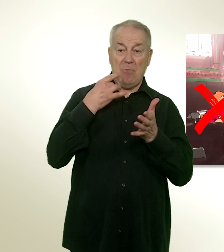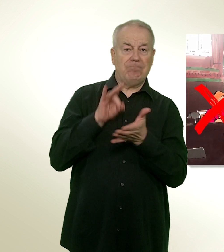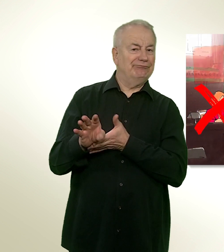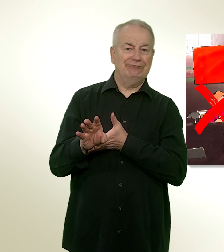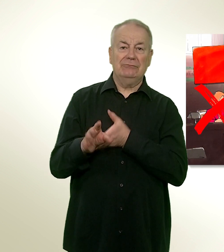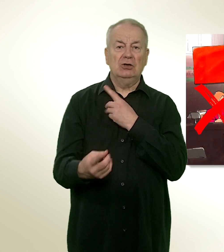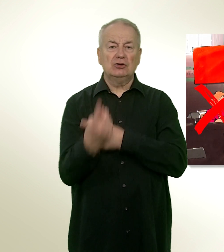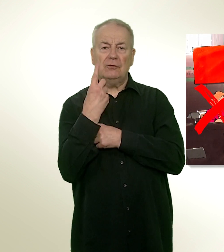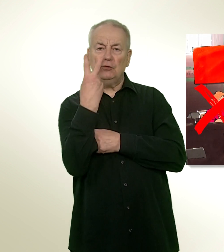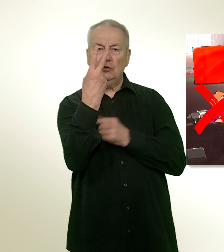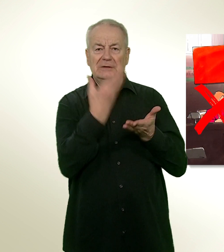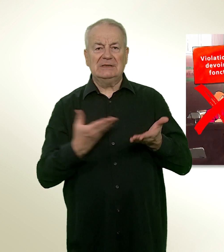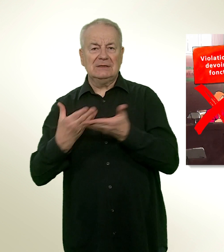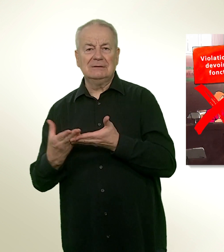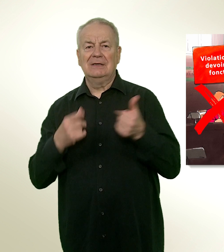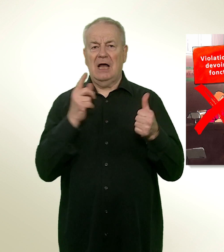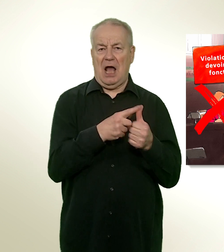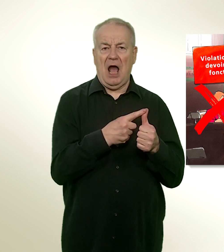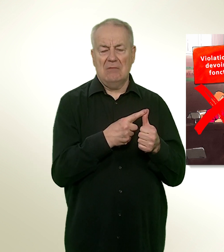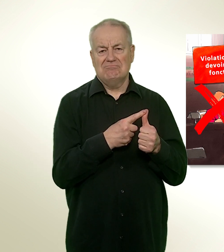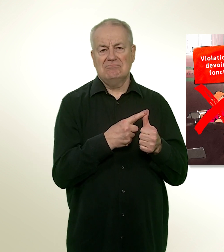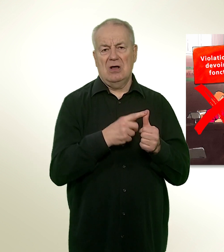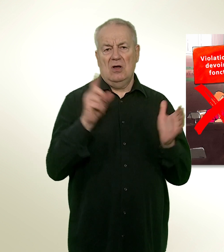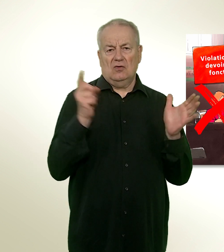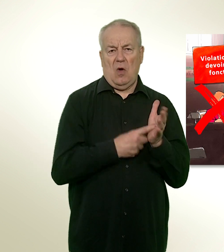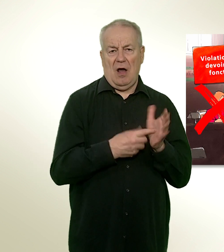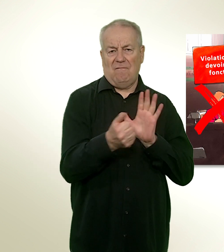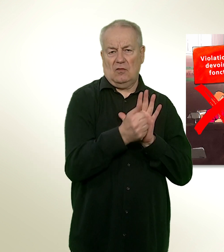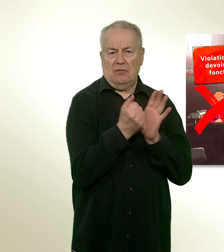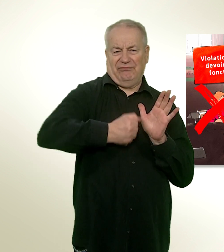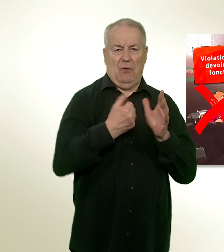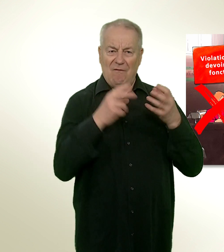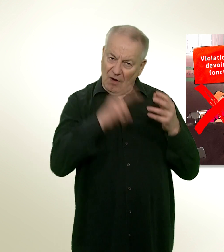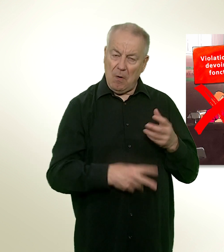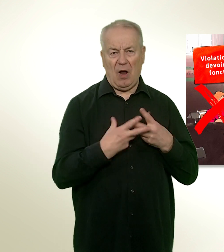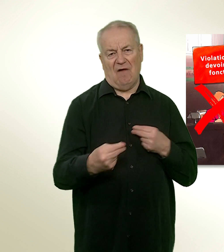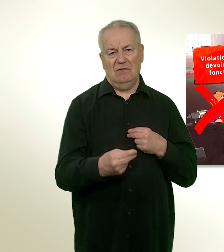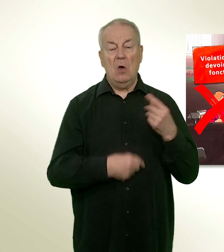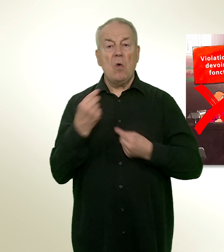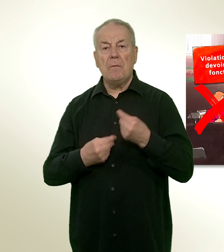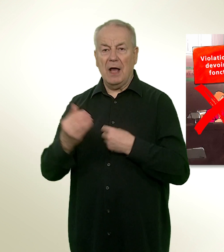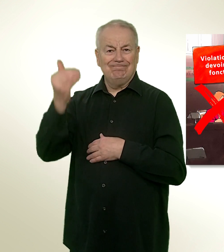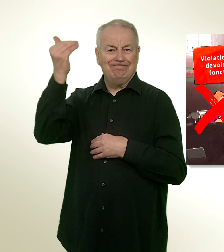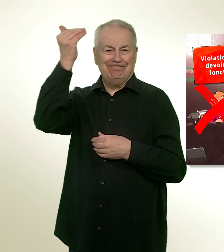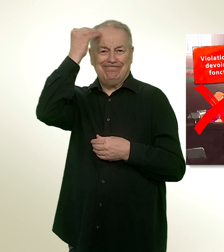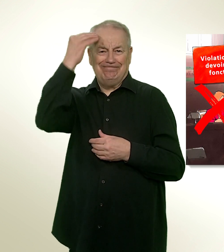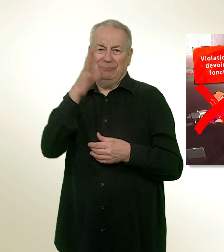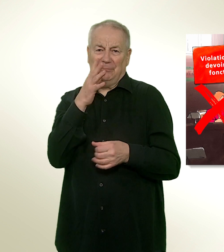que dans deux cas. S'ils ont violé gravement leurs devoirs de fonction ou s'ils ont durablement perdu la capacité d'exercer leurs fonctions,